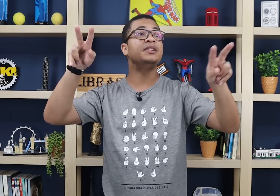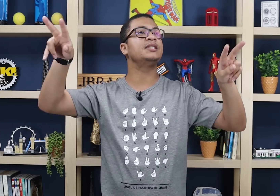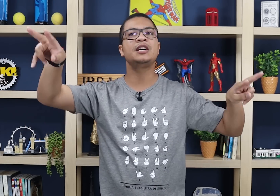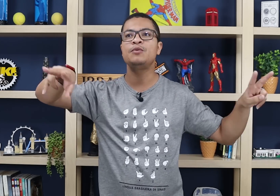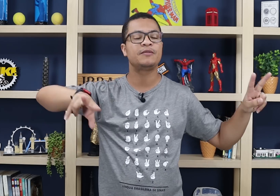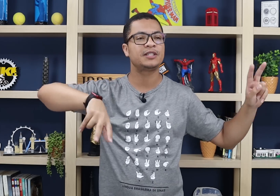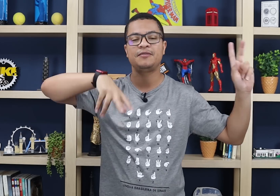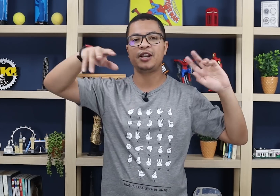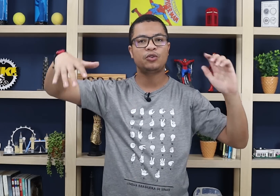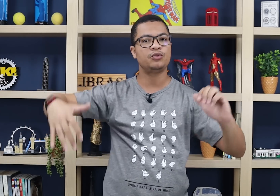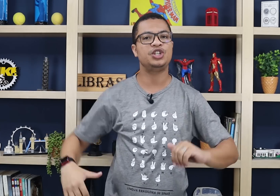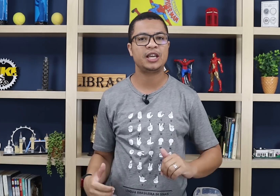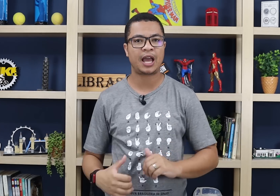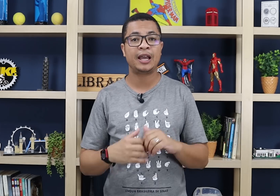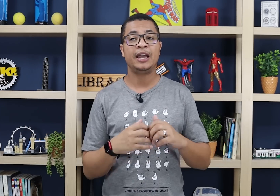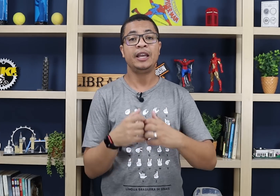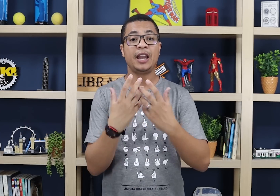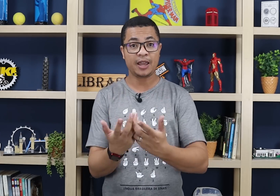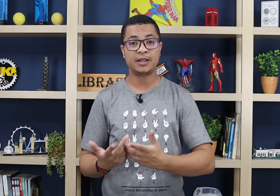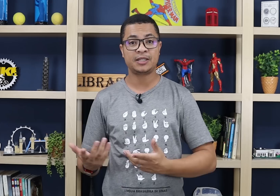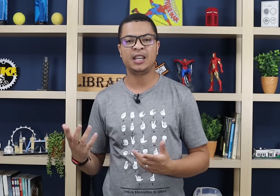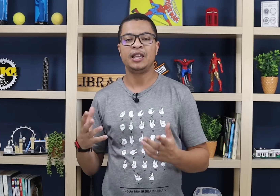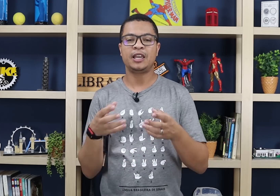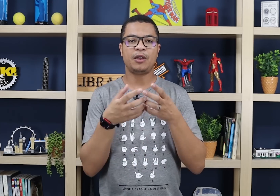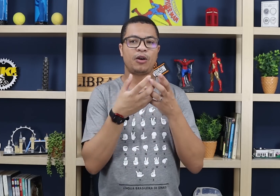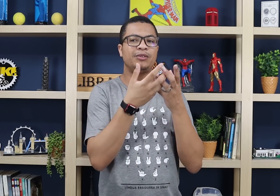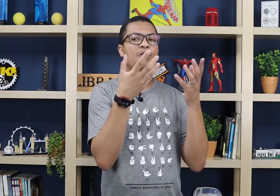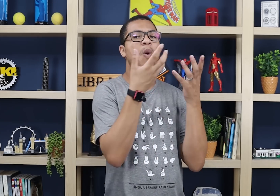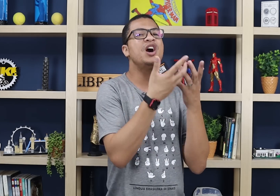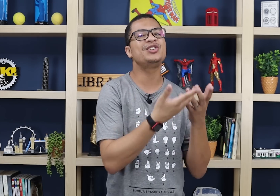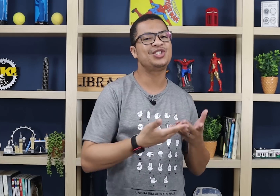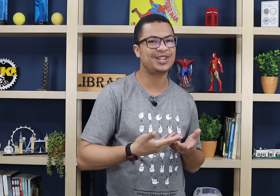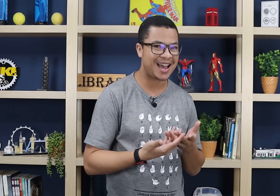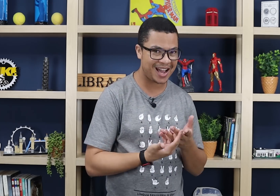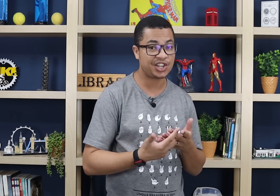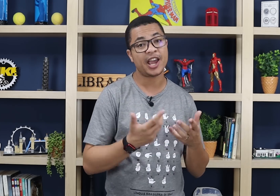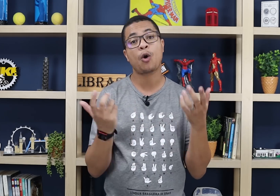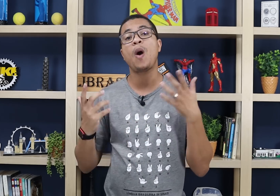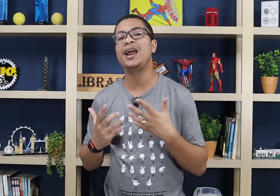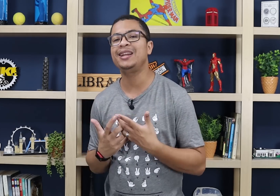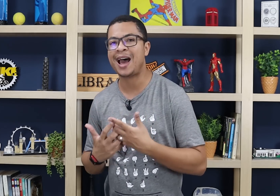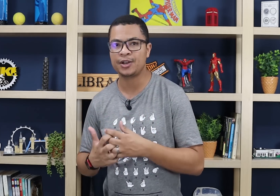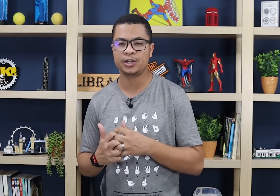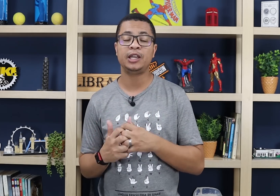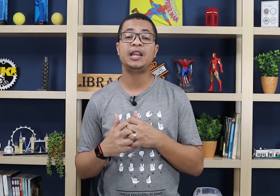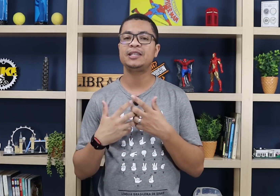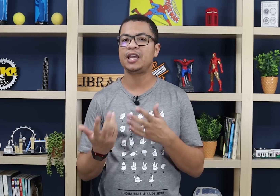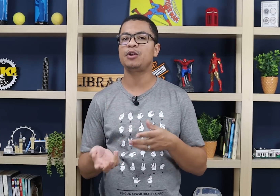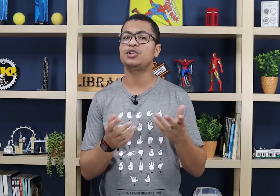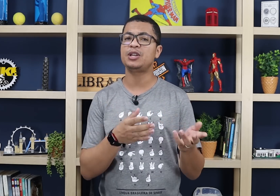visão, que você vê todo dia, tá? E lembre-se que melhor do que quantidade, é qualidade. E nem sempre quantidade